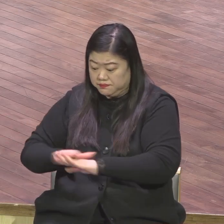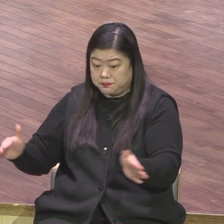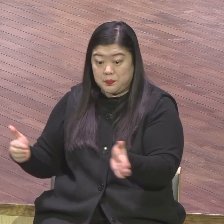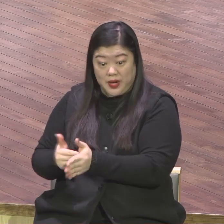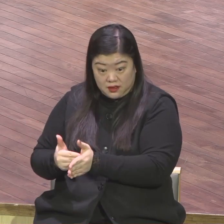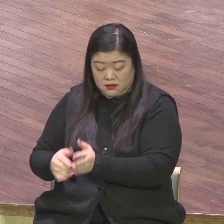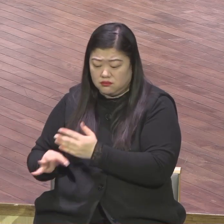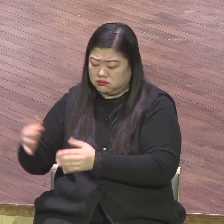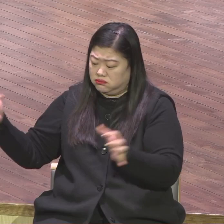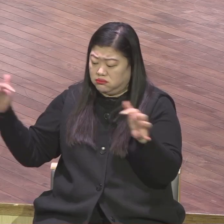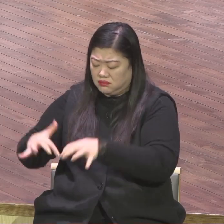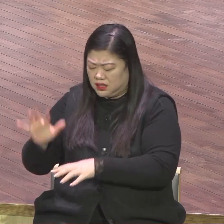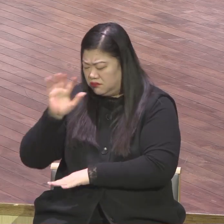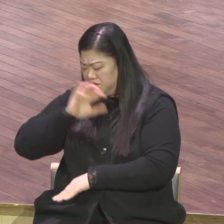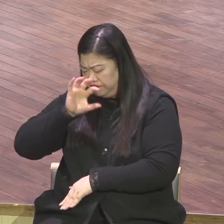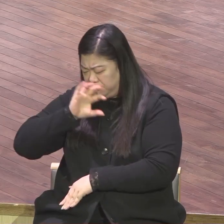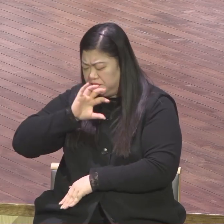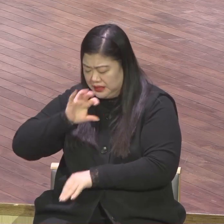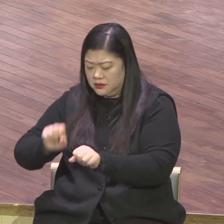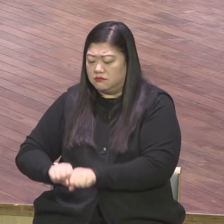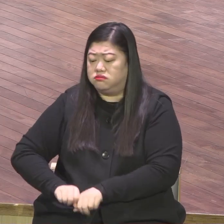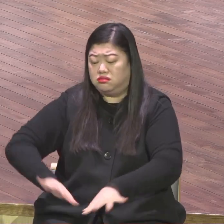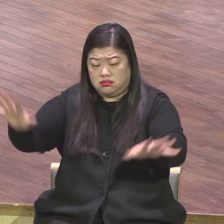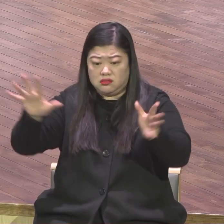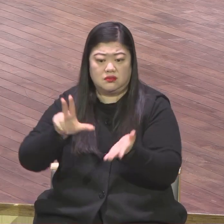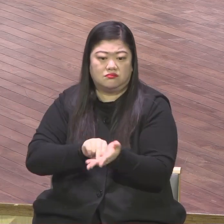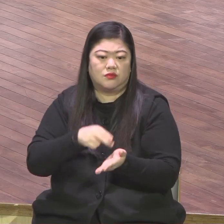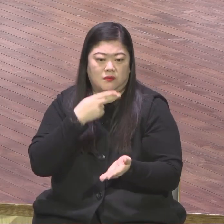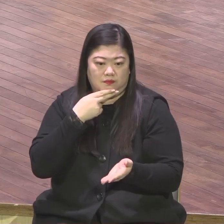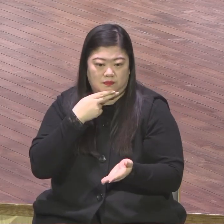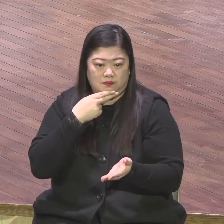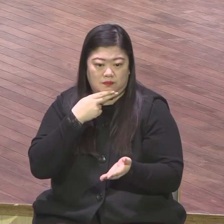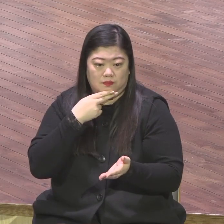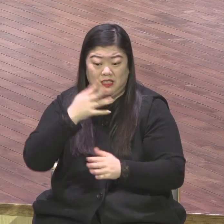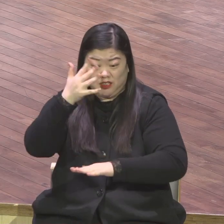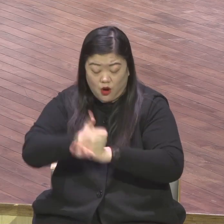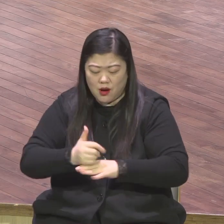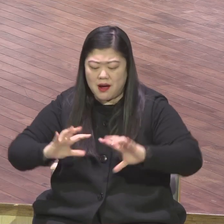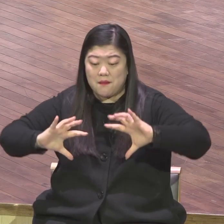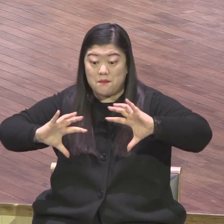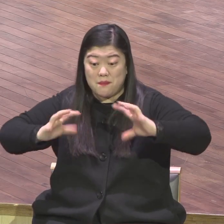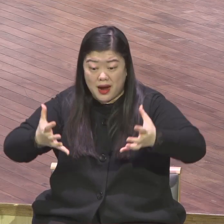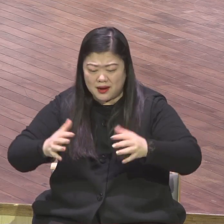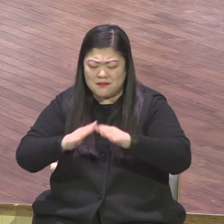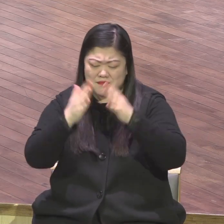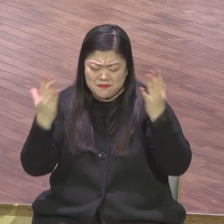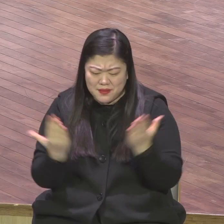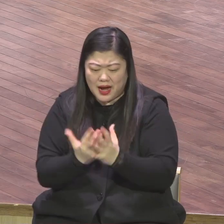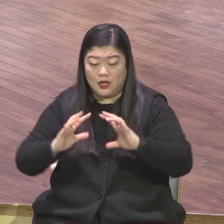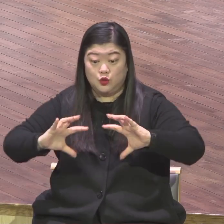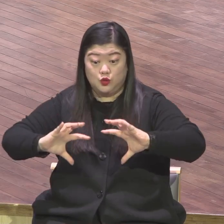망국을 내가 너에게 기업을 얻게 하리라 망국을 내가 너에게 주겠다